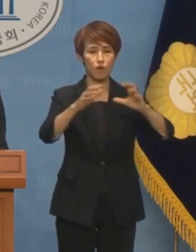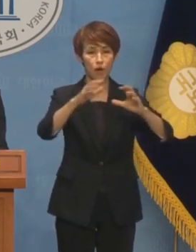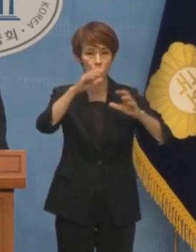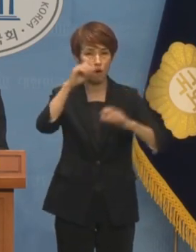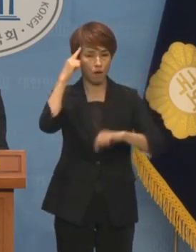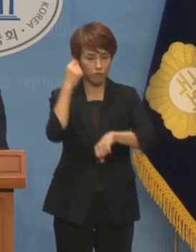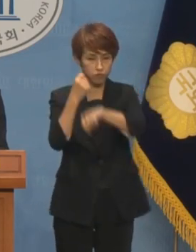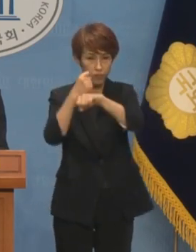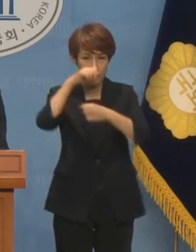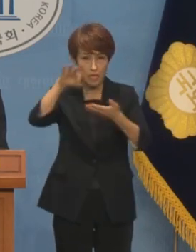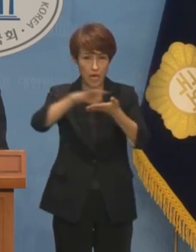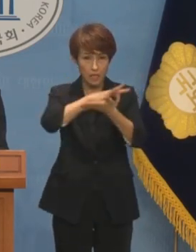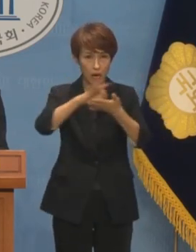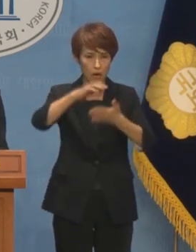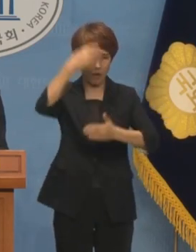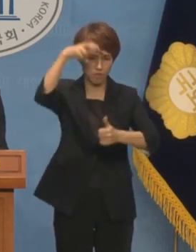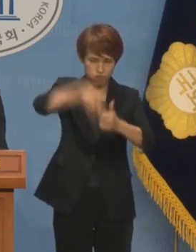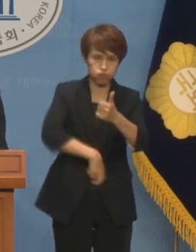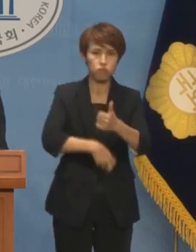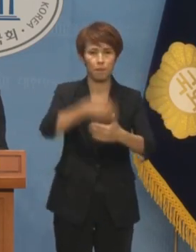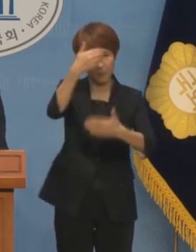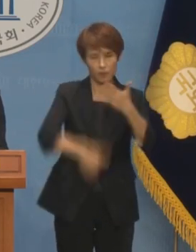수조원이나 삭감했습니다.